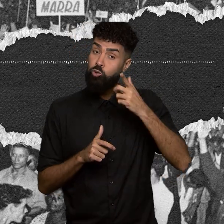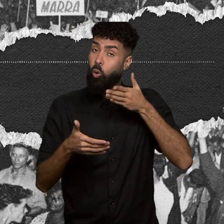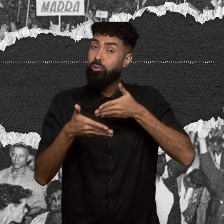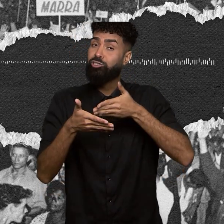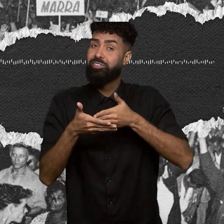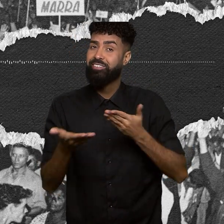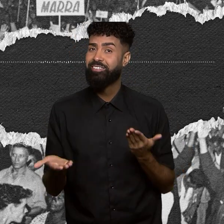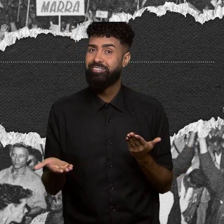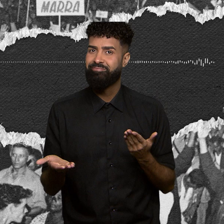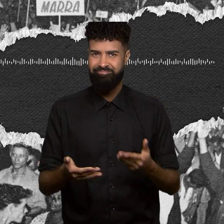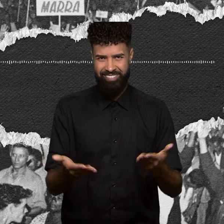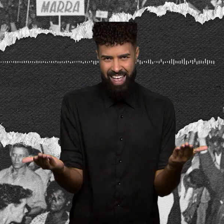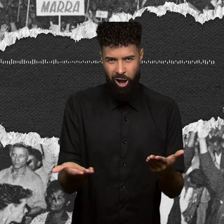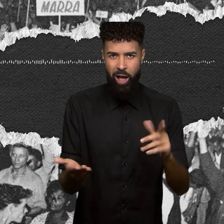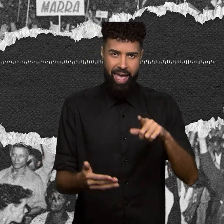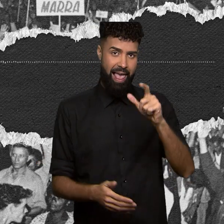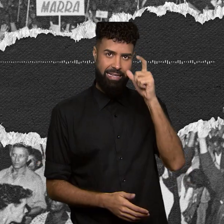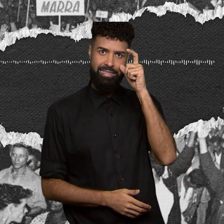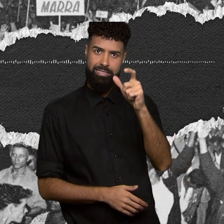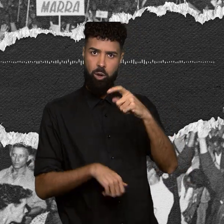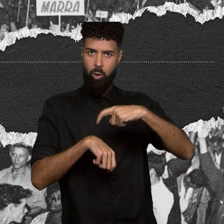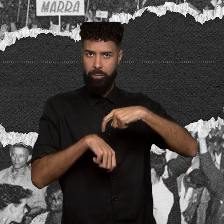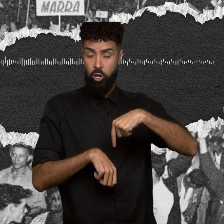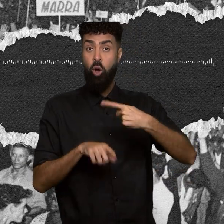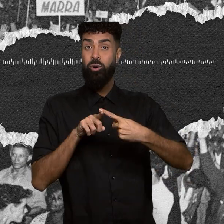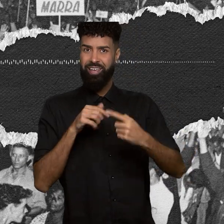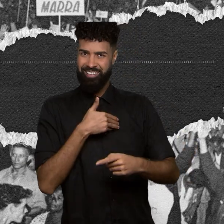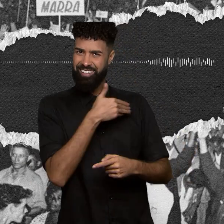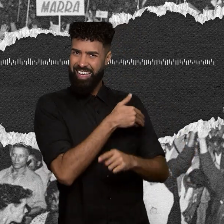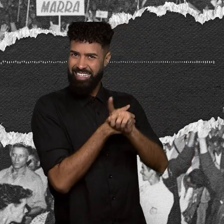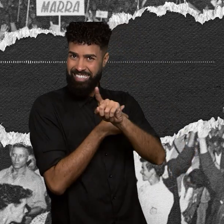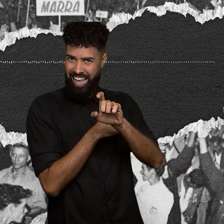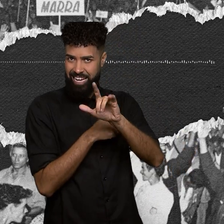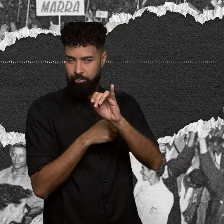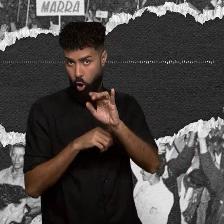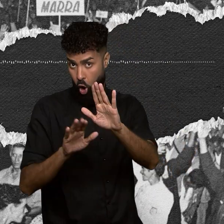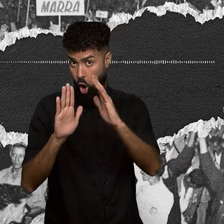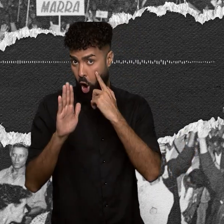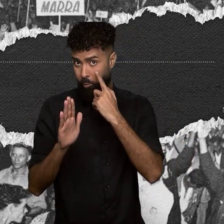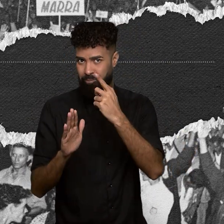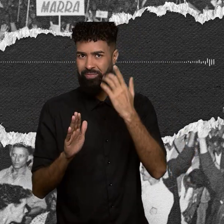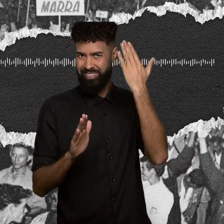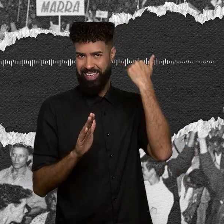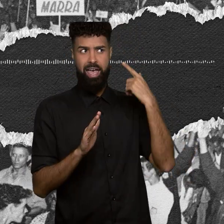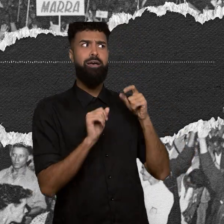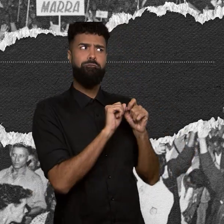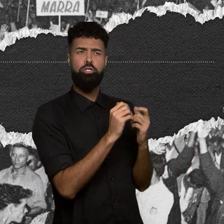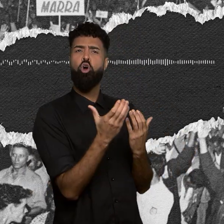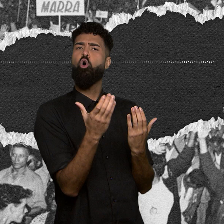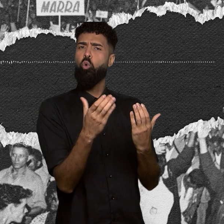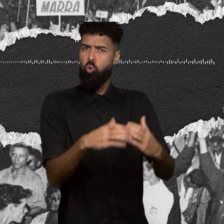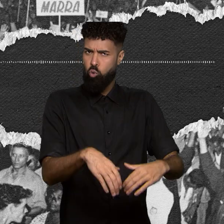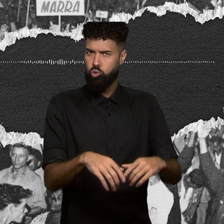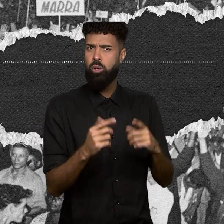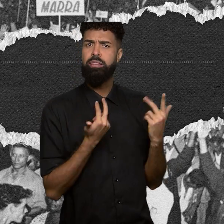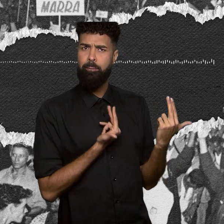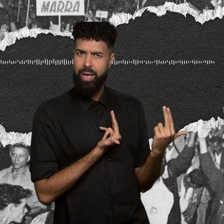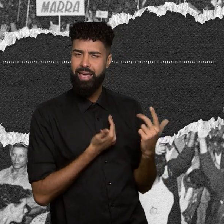contar nesse momento que a Zélia, minha colega, também fez um concurso para o Instituto de Ação.